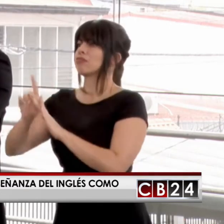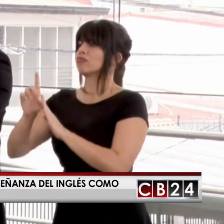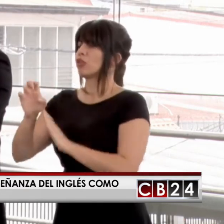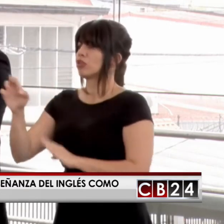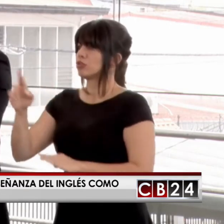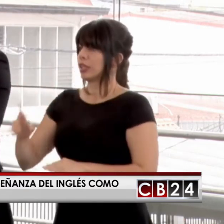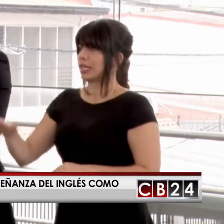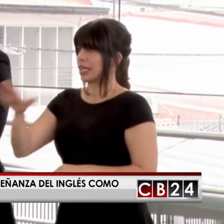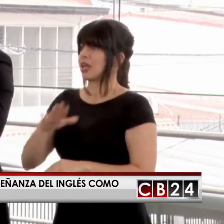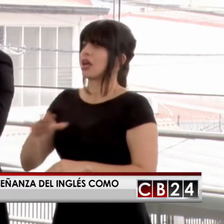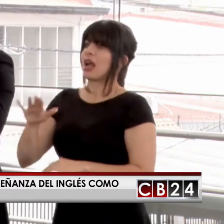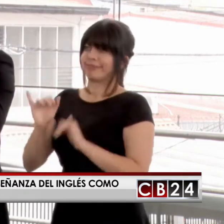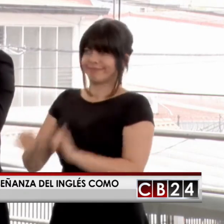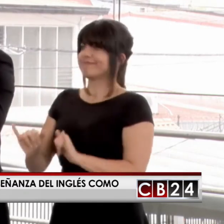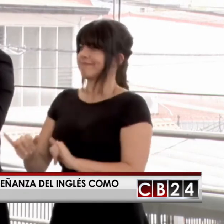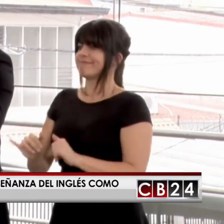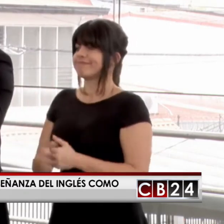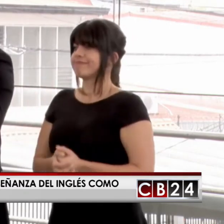Lo es así.